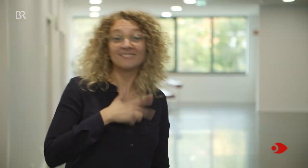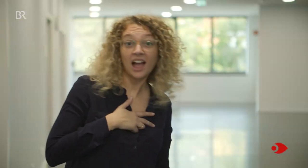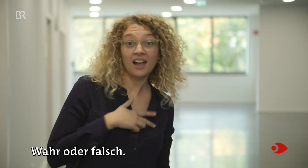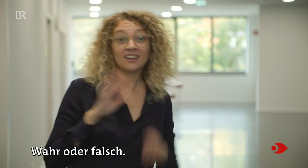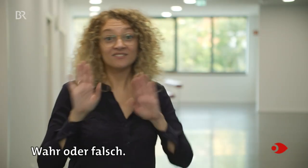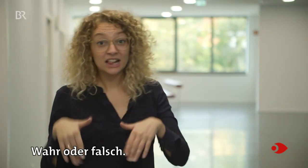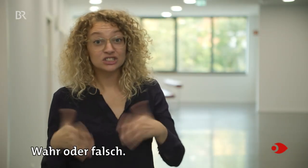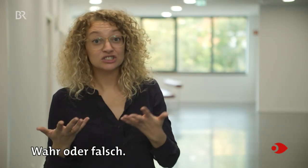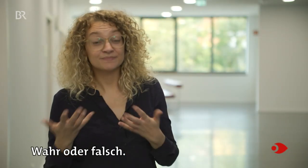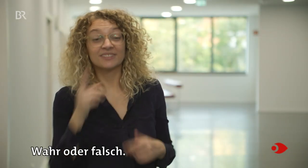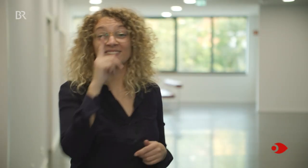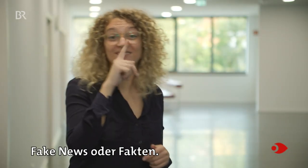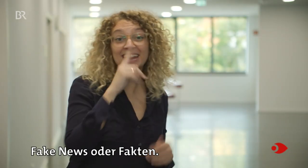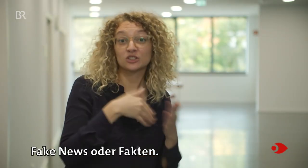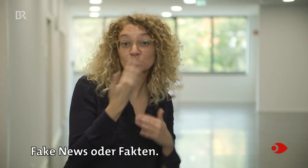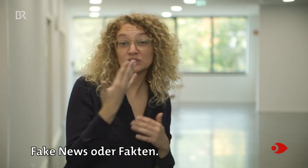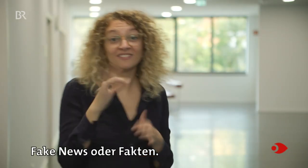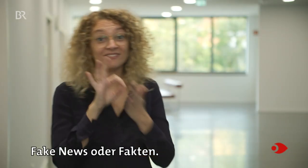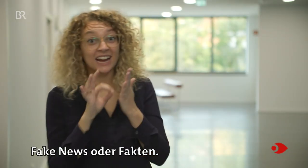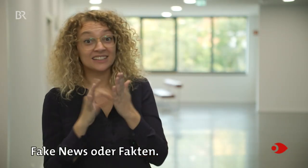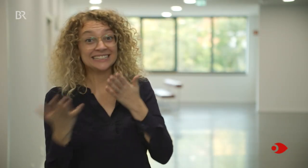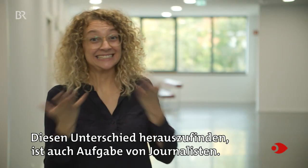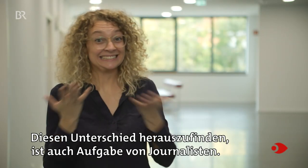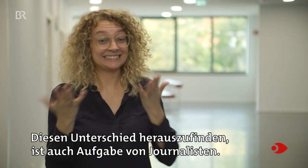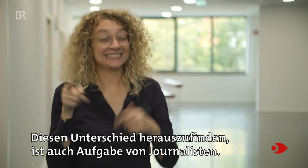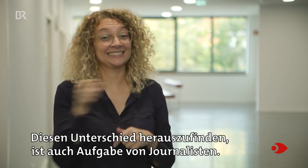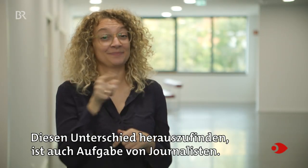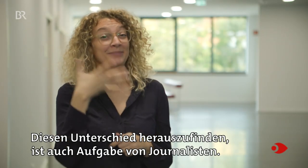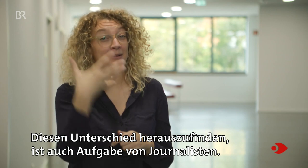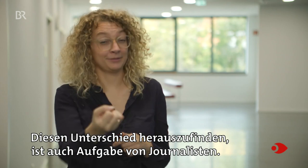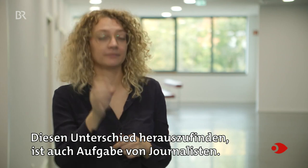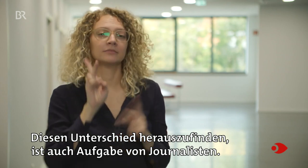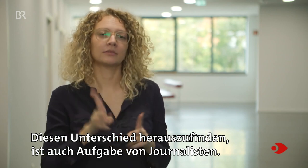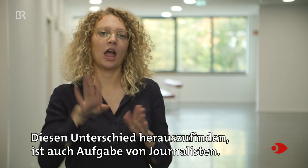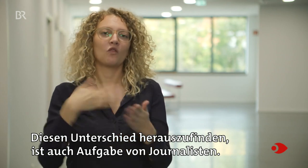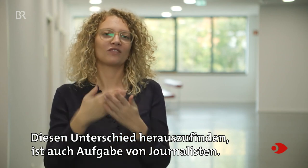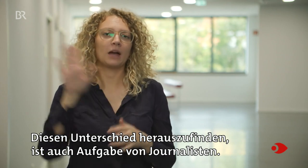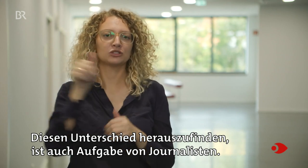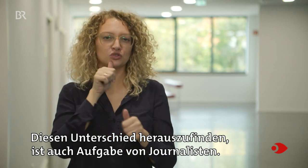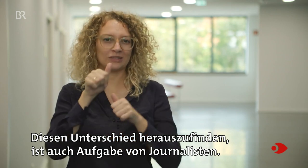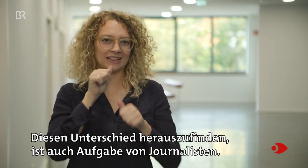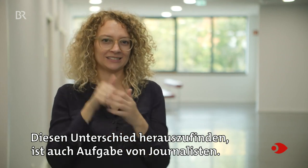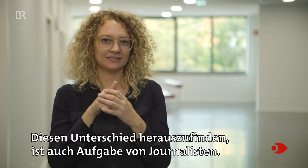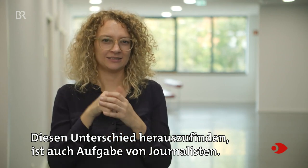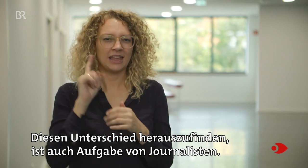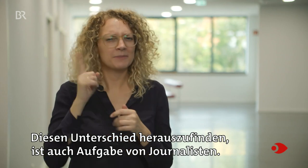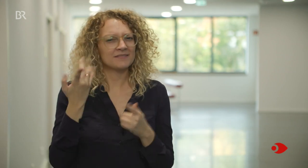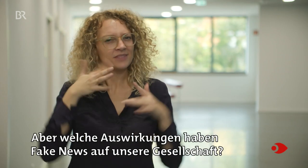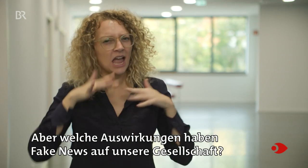Wahr oder falsch? Fake News oder Fakten? Diesen Unterschied herauszufinden, ist auch Aufgabe von Journalisten. Aber welche